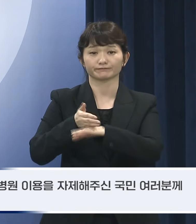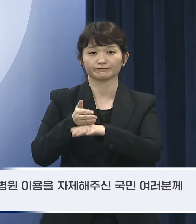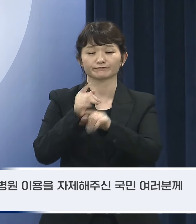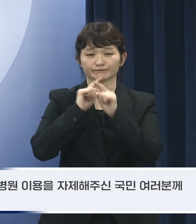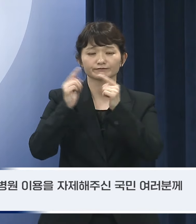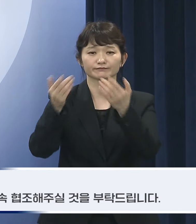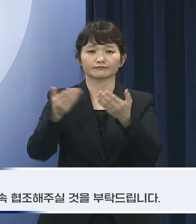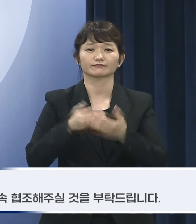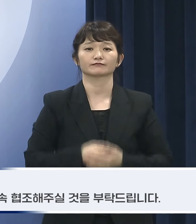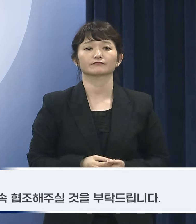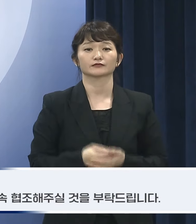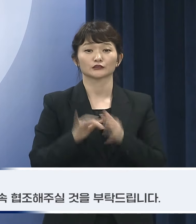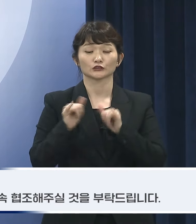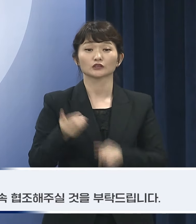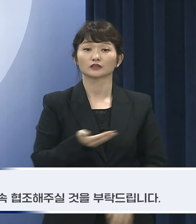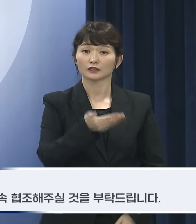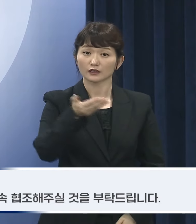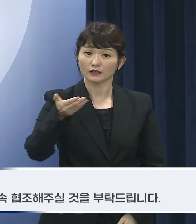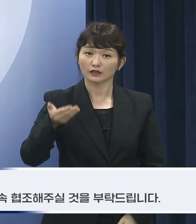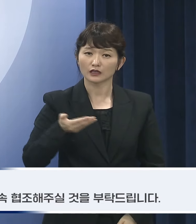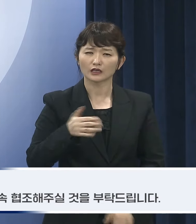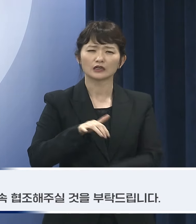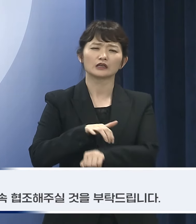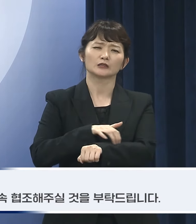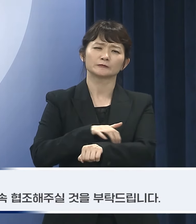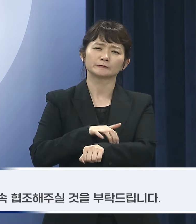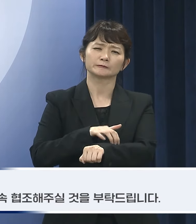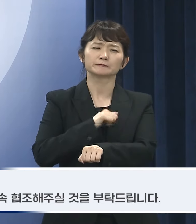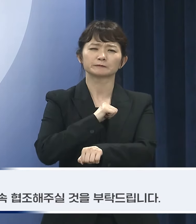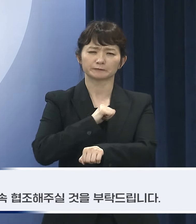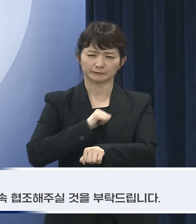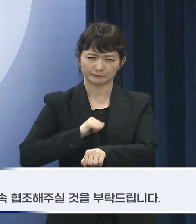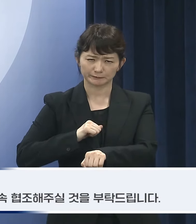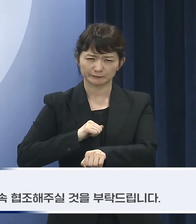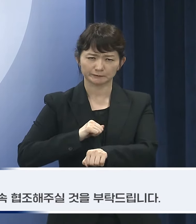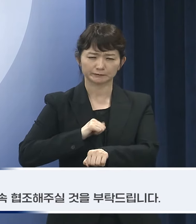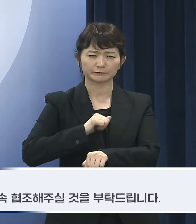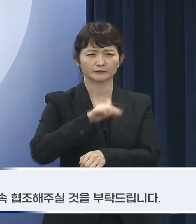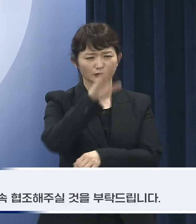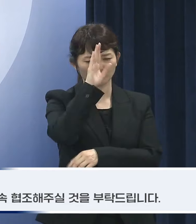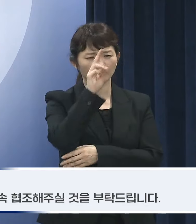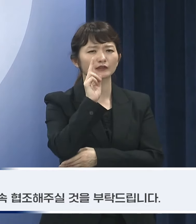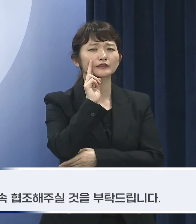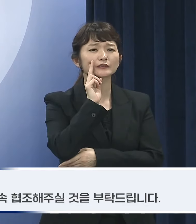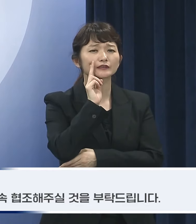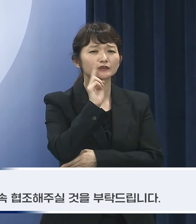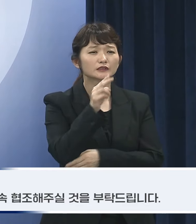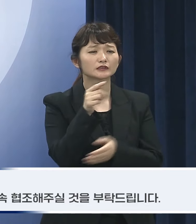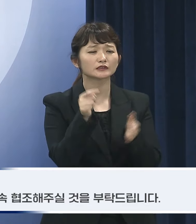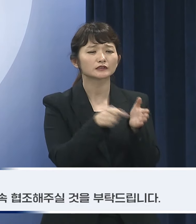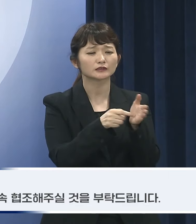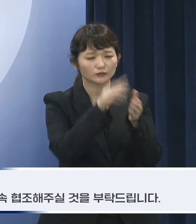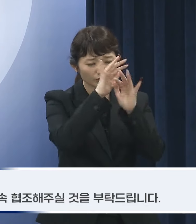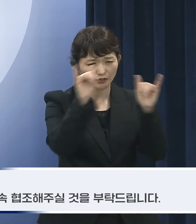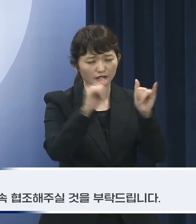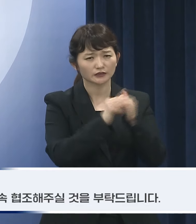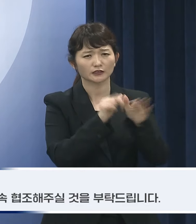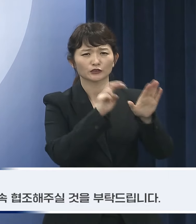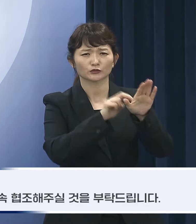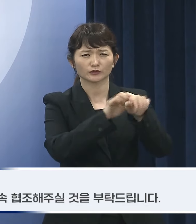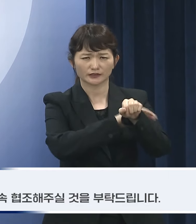드리며 국민 여러분께서는 다소 불편하시더라도 중증 응급환자 진료 차질이 최소화되도록